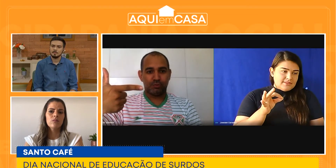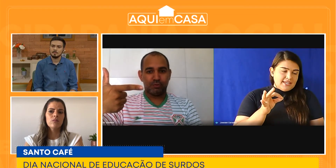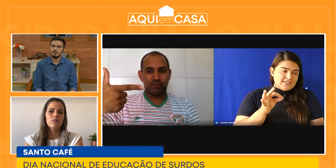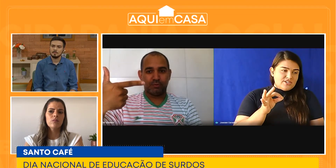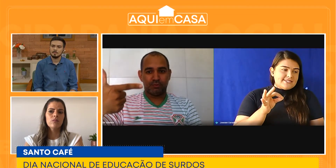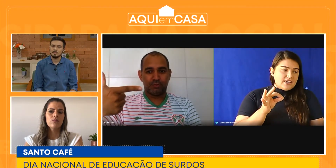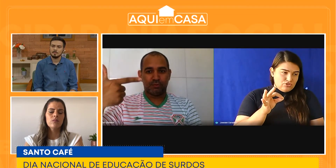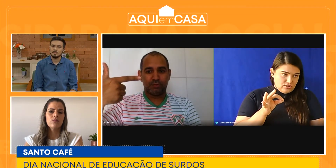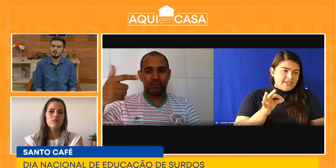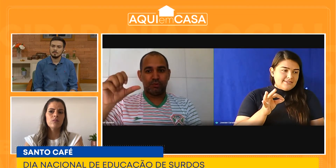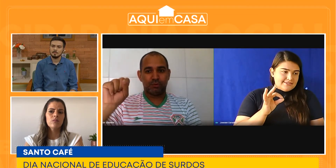3202,